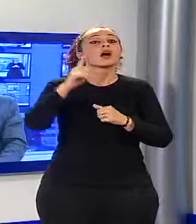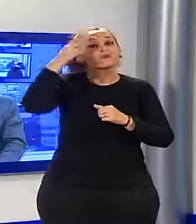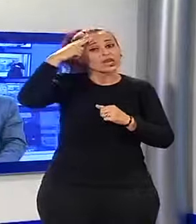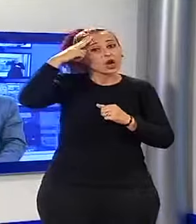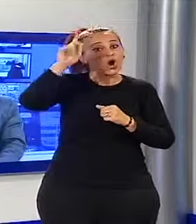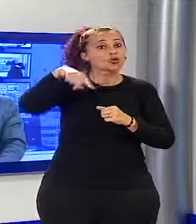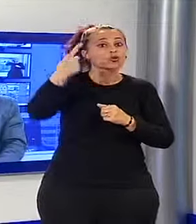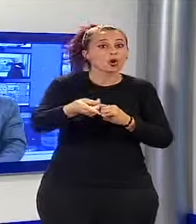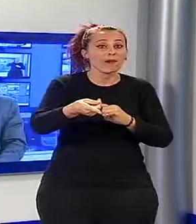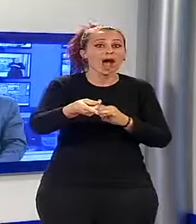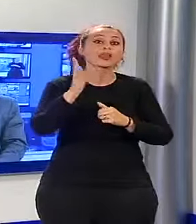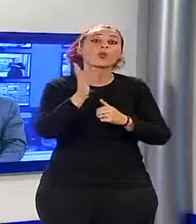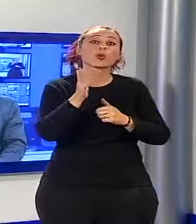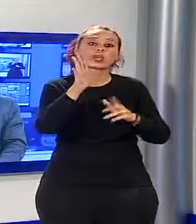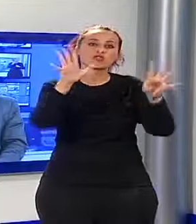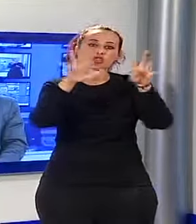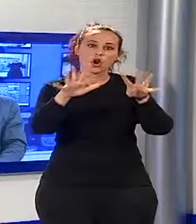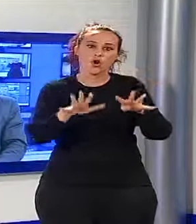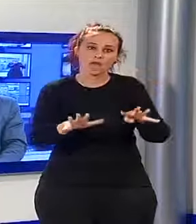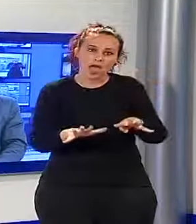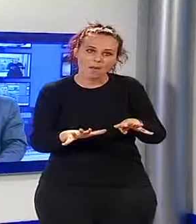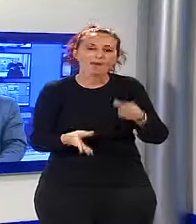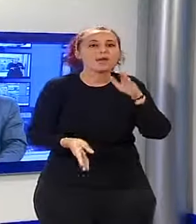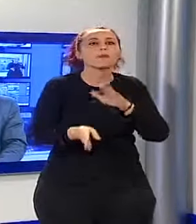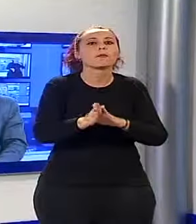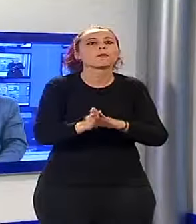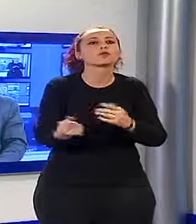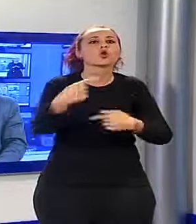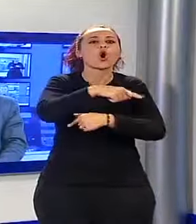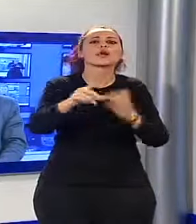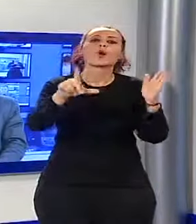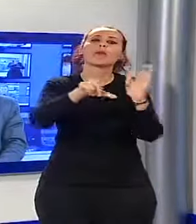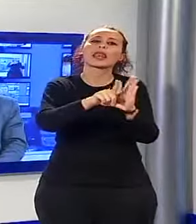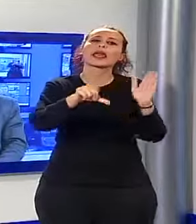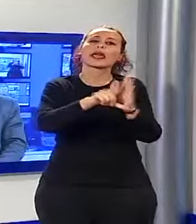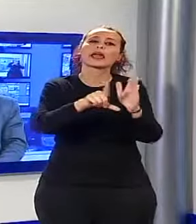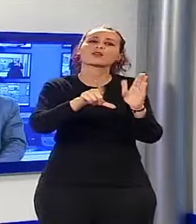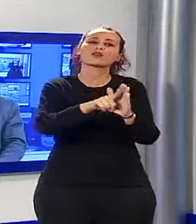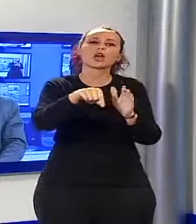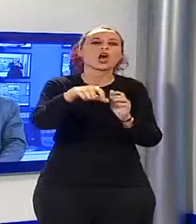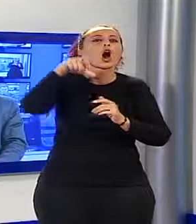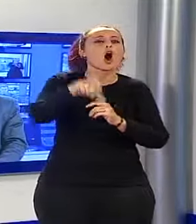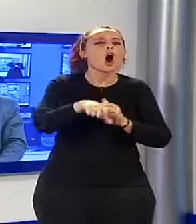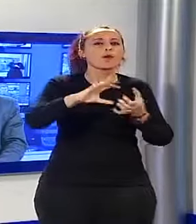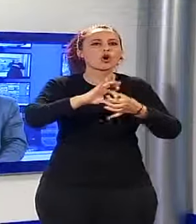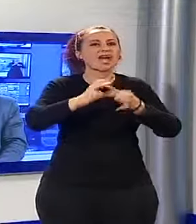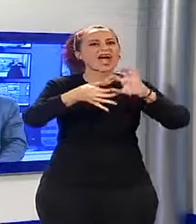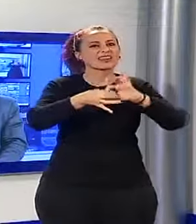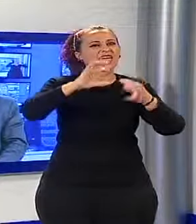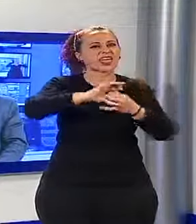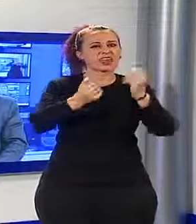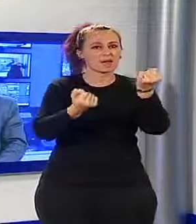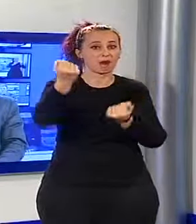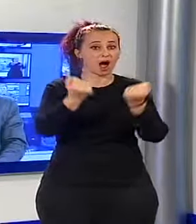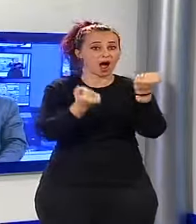15 novembre torna in vigore l'ordinanza che prevede l'obbligo di catene a bordo degli autoveicoli o di